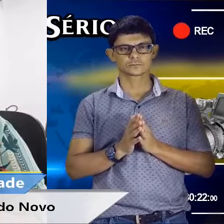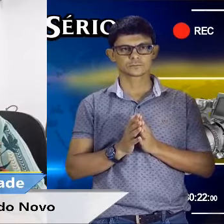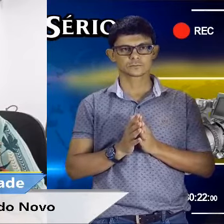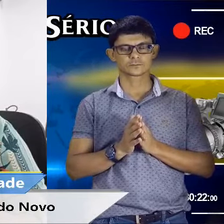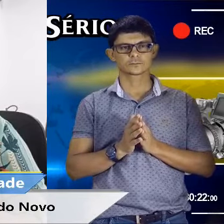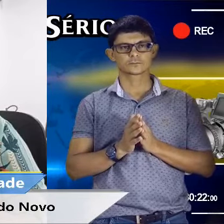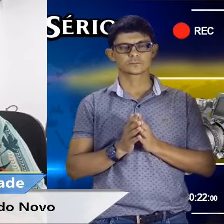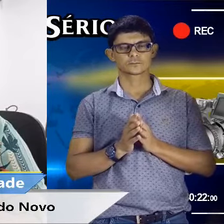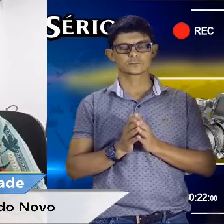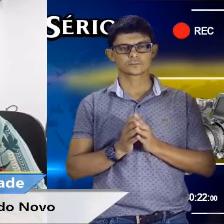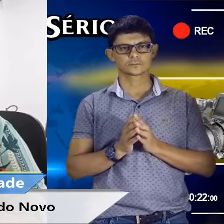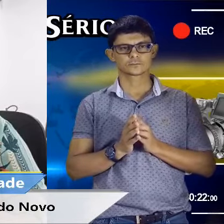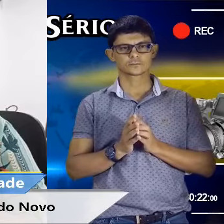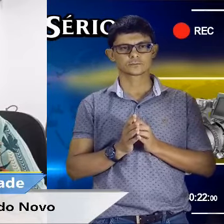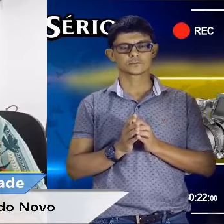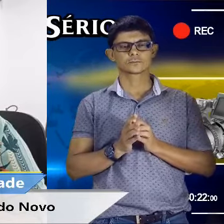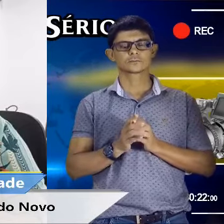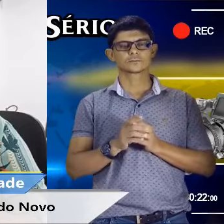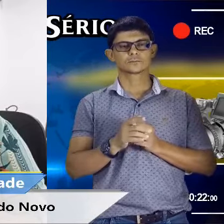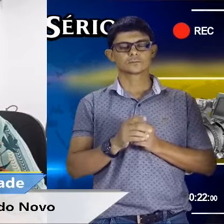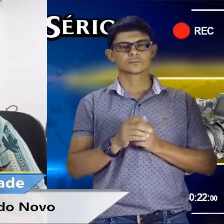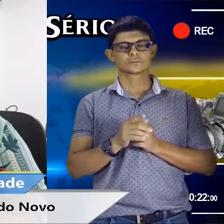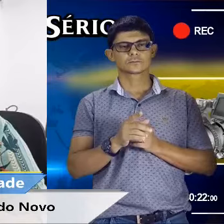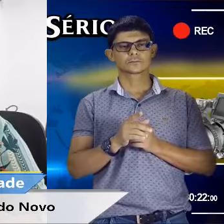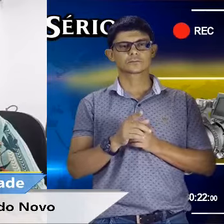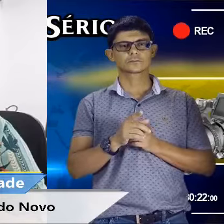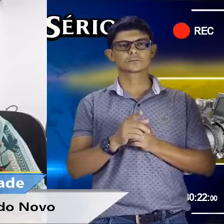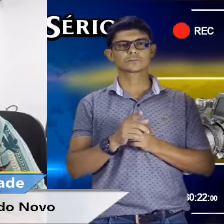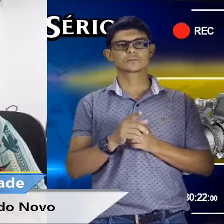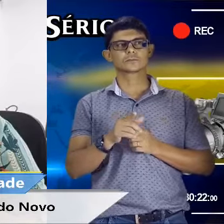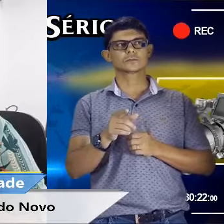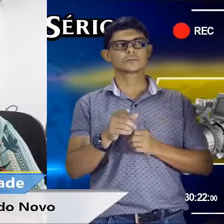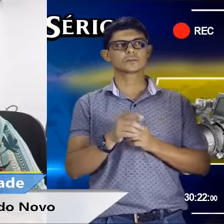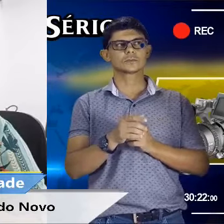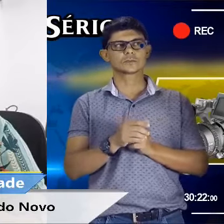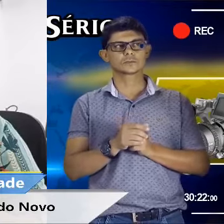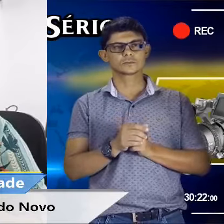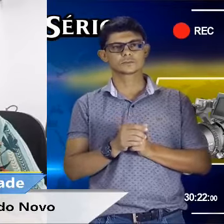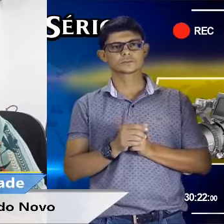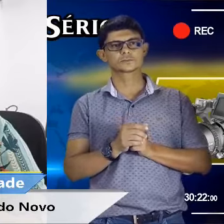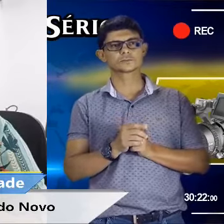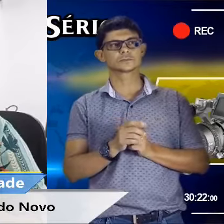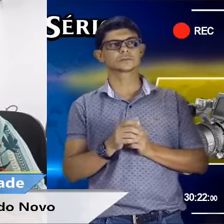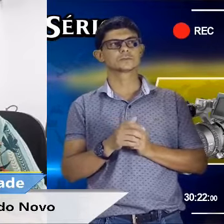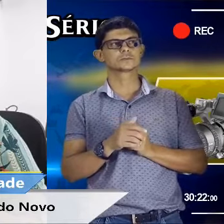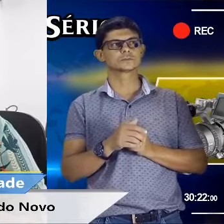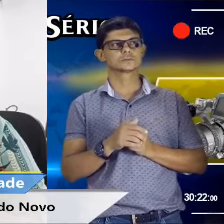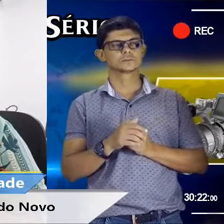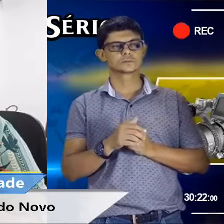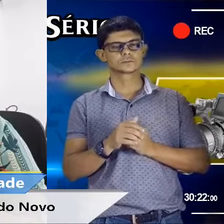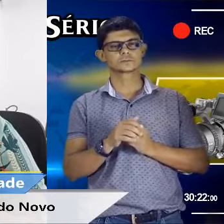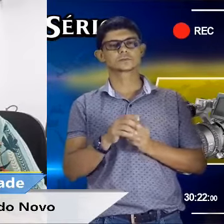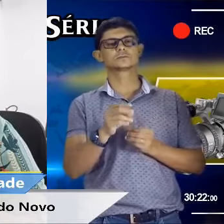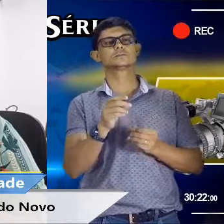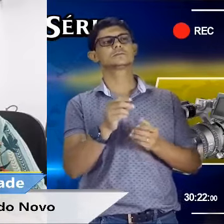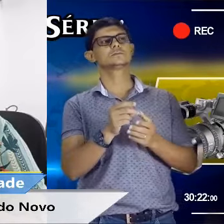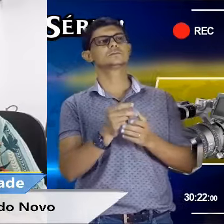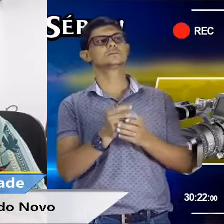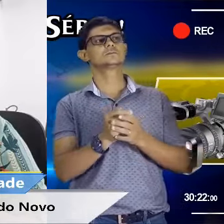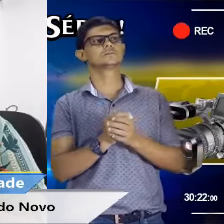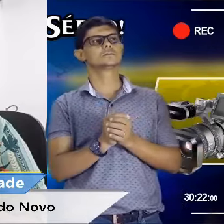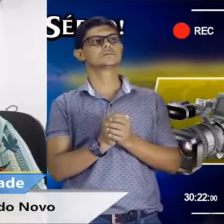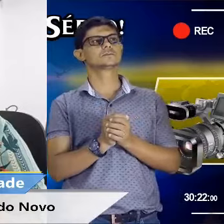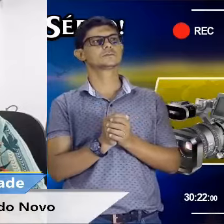dever de criar alternativas, Jandaya, para que as cidades e as empresas tenham